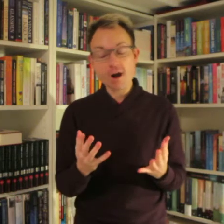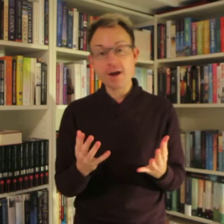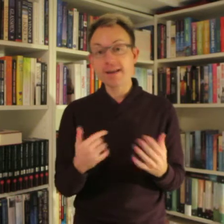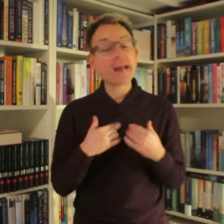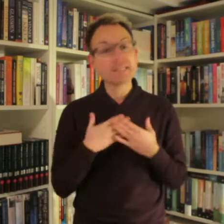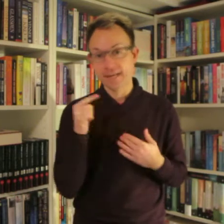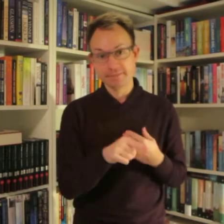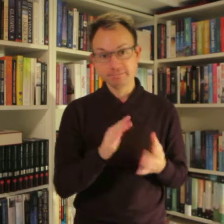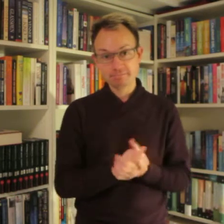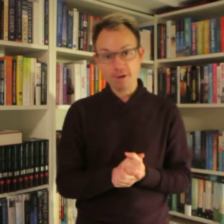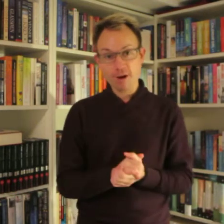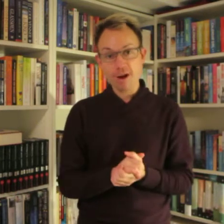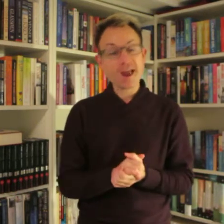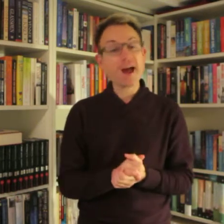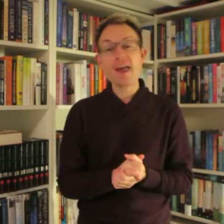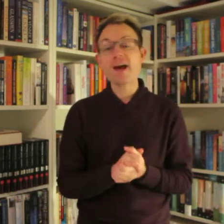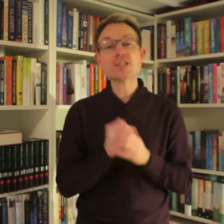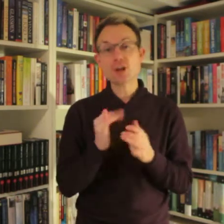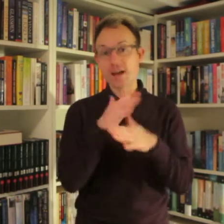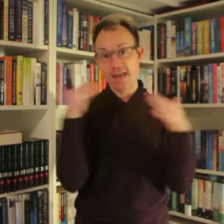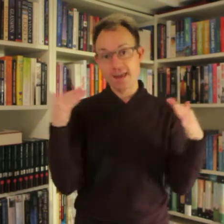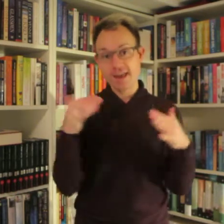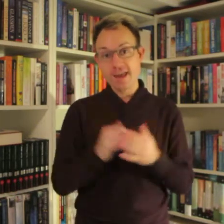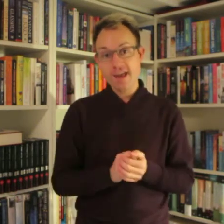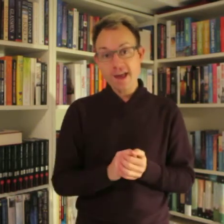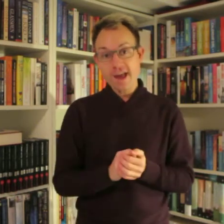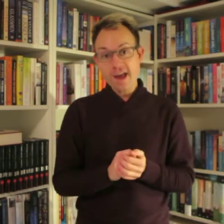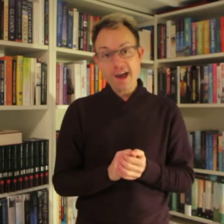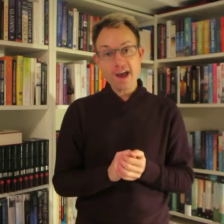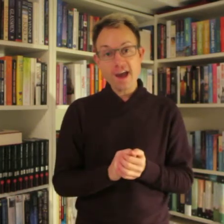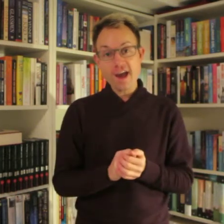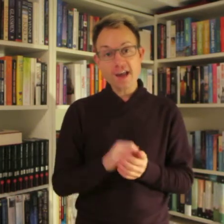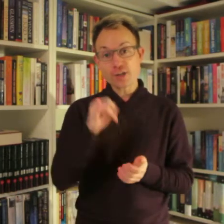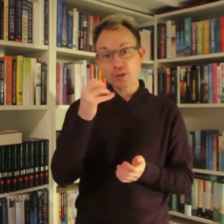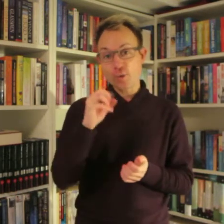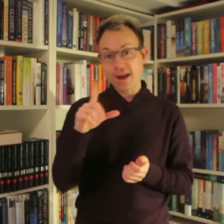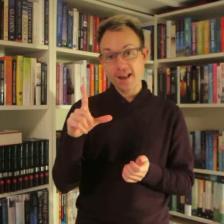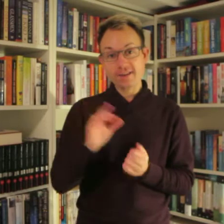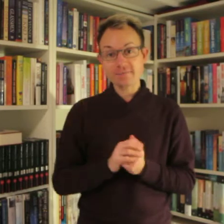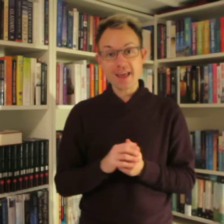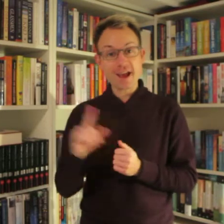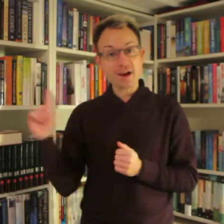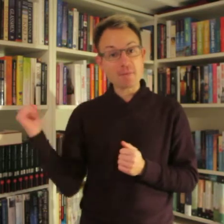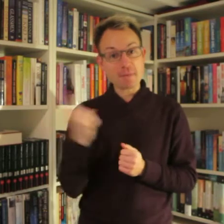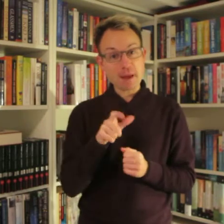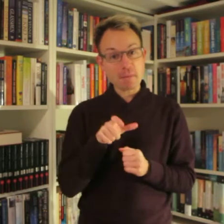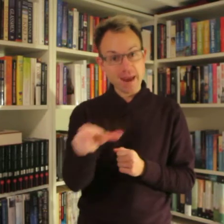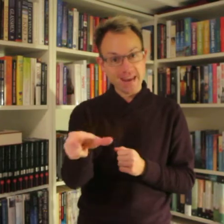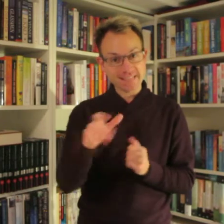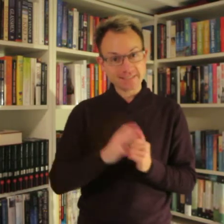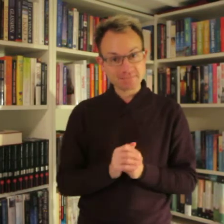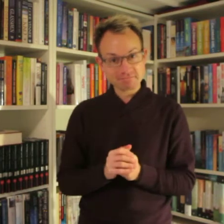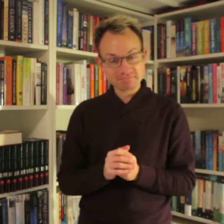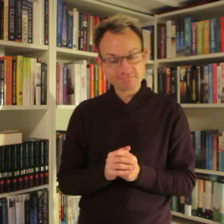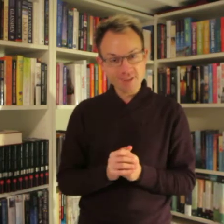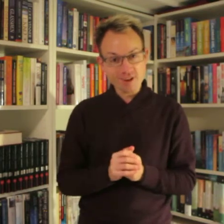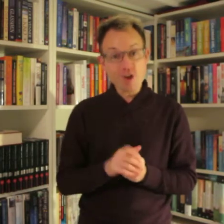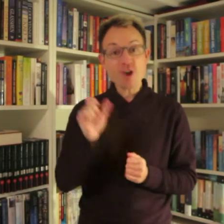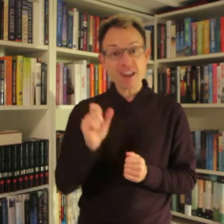Jeg elsker den. Og jeg er så glad. At Joel er kommet tilbage på banen. Når han er